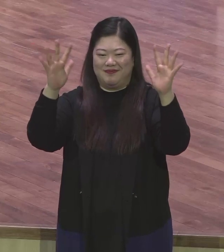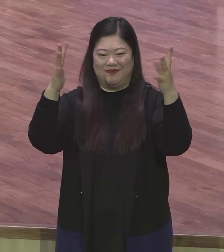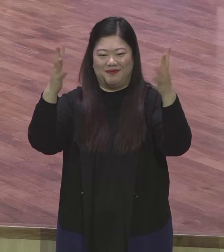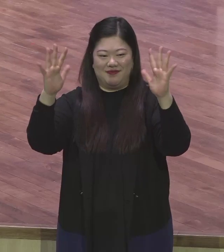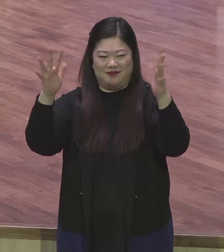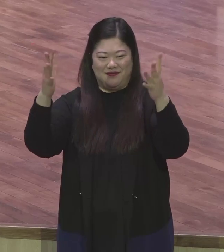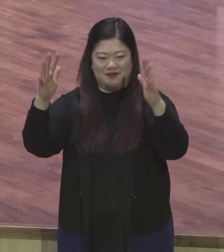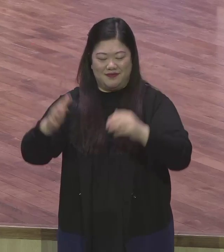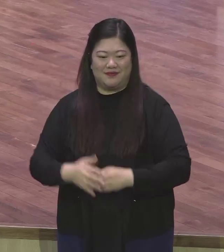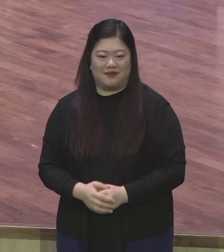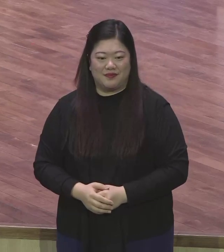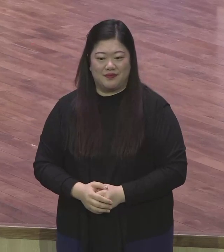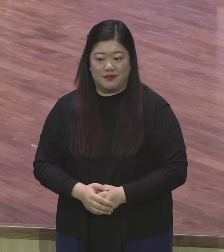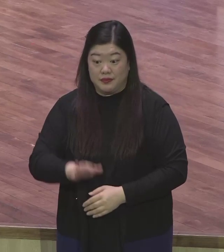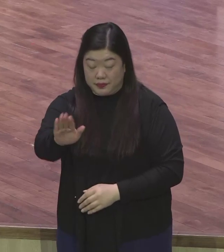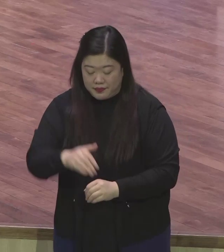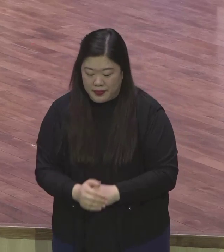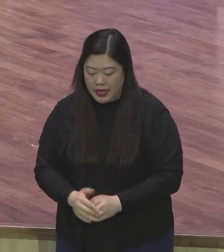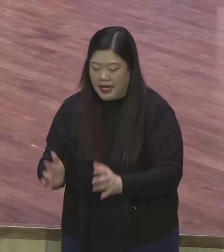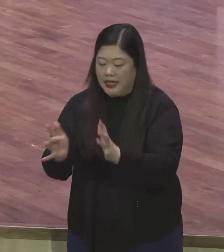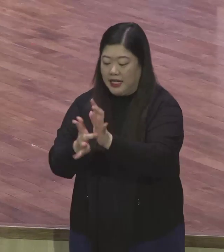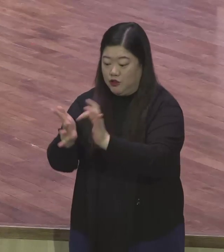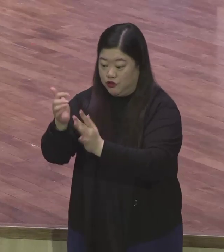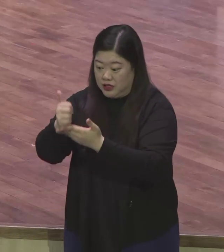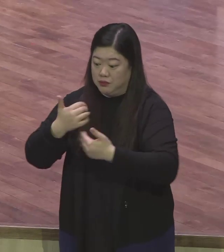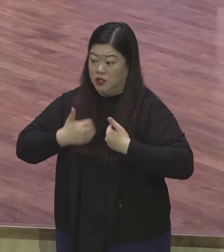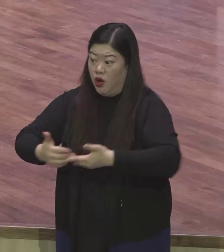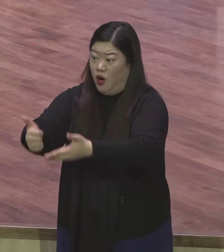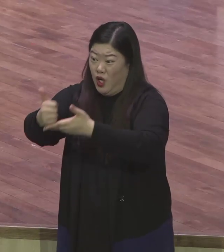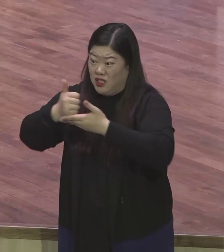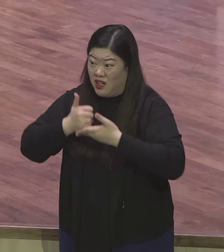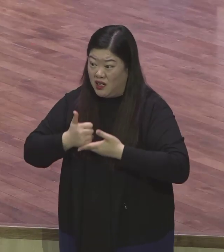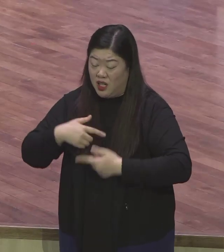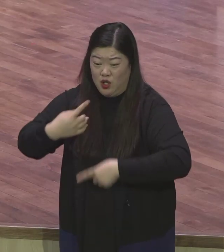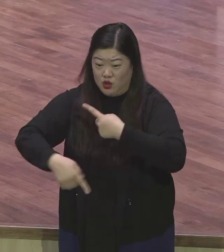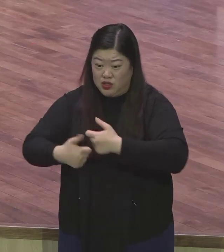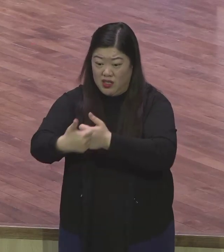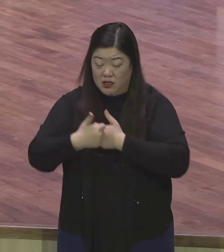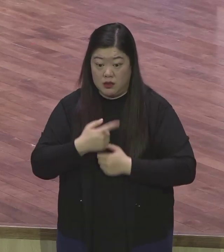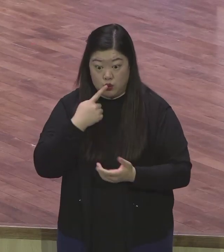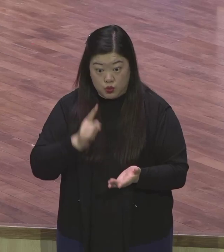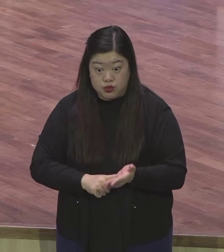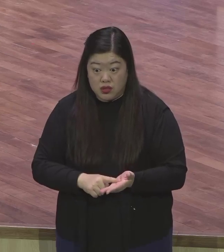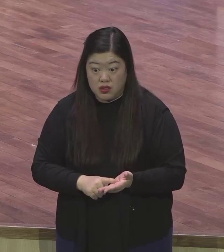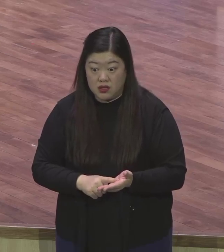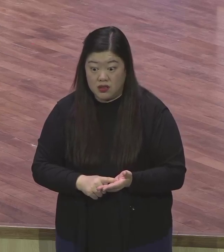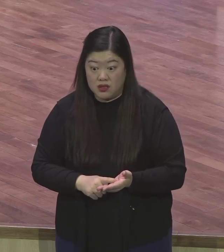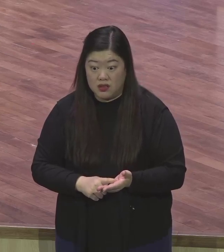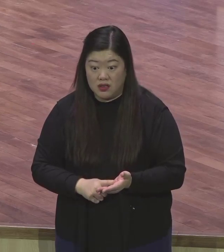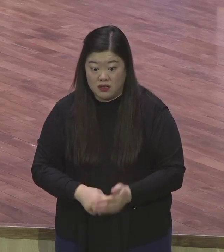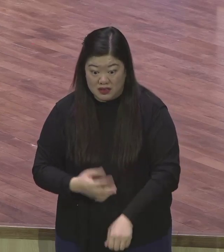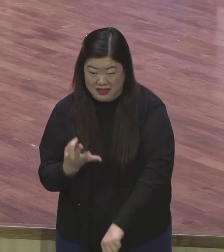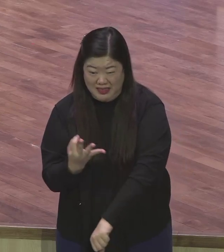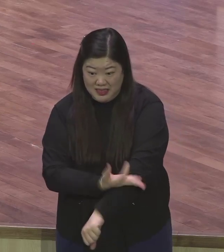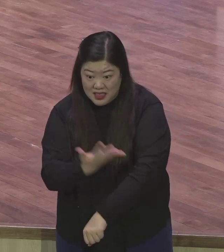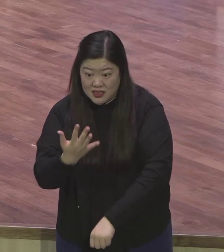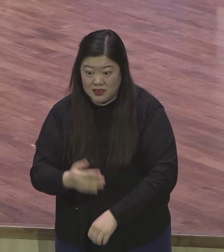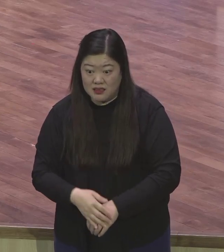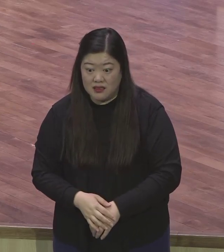예수 영접해서 구원하는 게 이렇게 간단한 거예요 간단이란 단어도 없어요 사실 그냥 믿던 순간